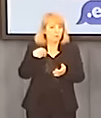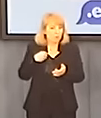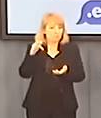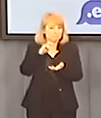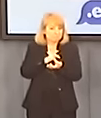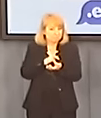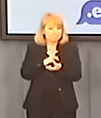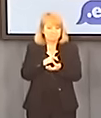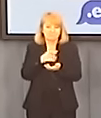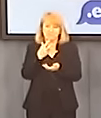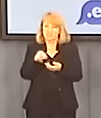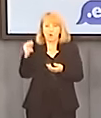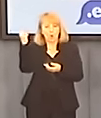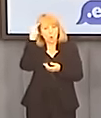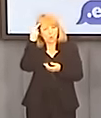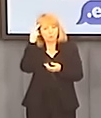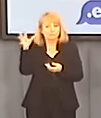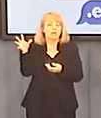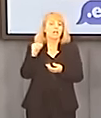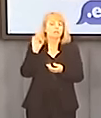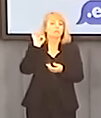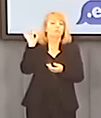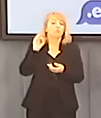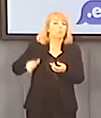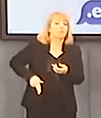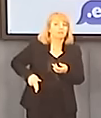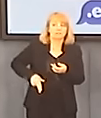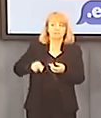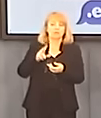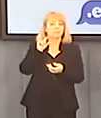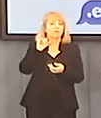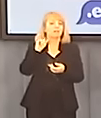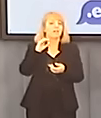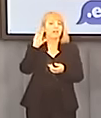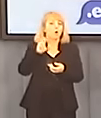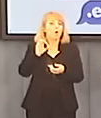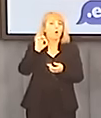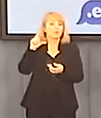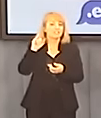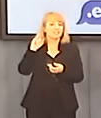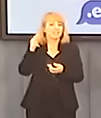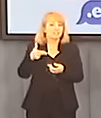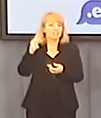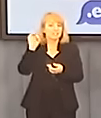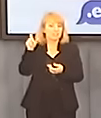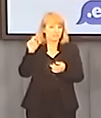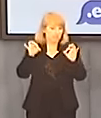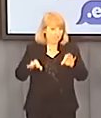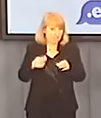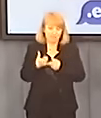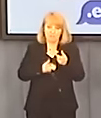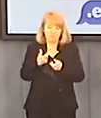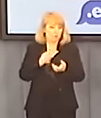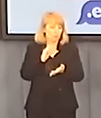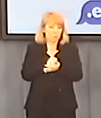z jego wodzem, ministerem piechocińskim, który jest pierwszym hamulcowym energetyki odnawialnej w Polsce. Jaka jest idea w ogóle